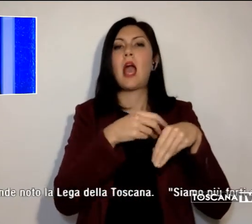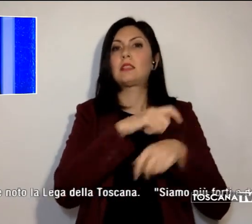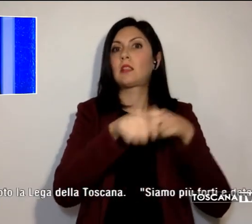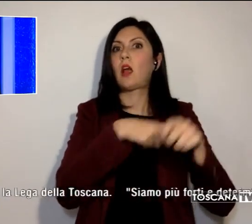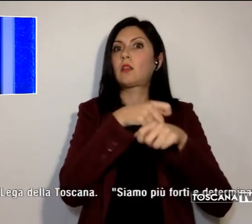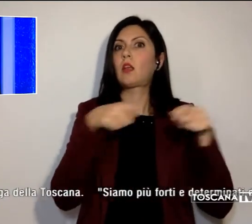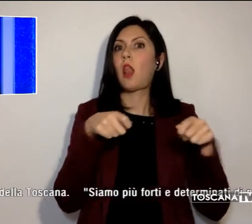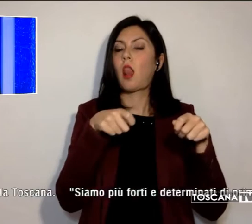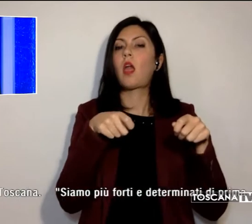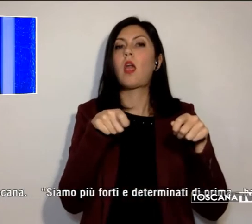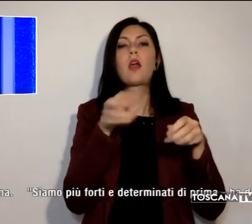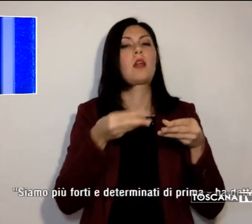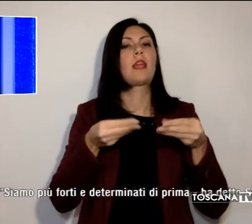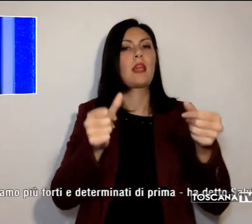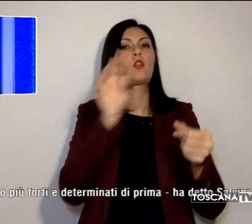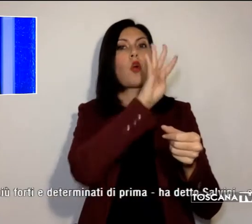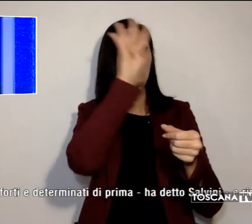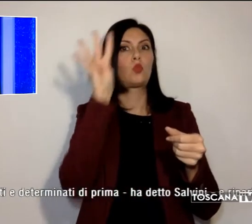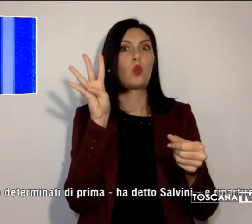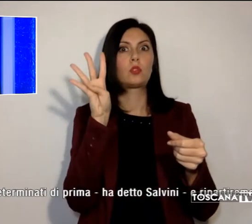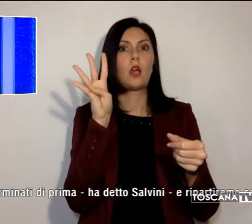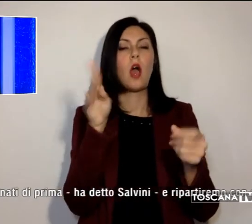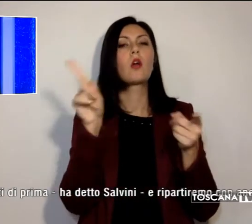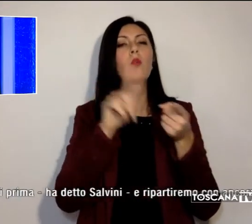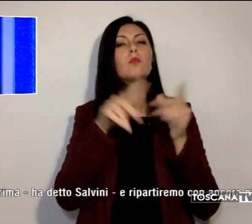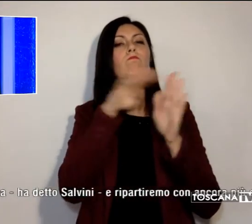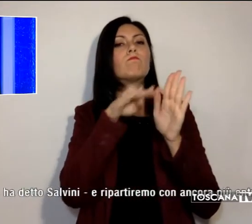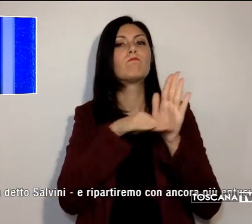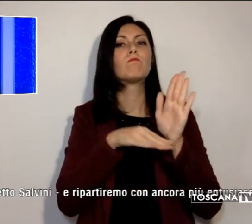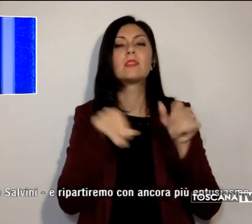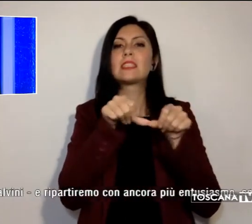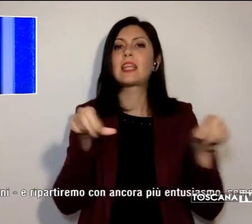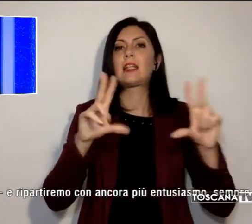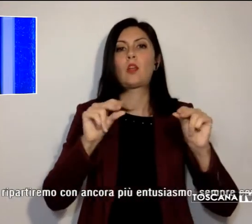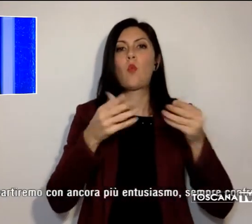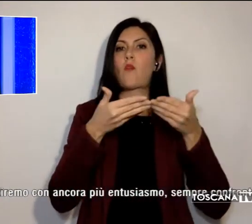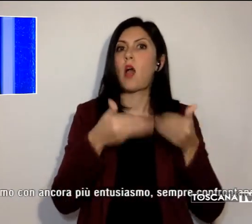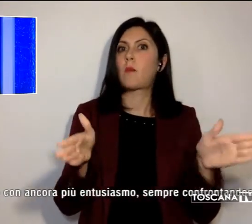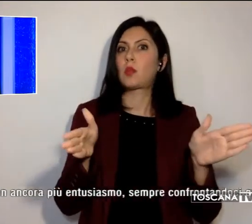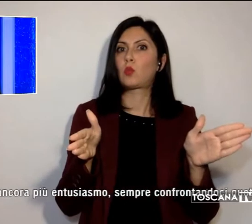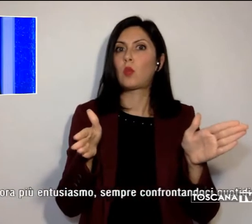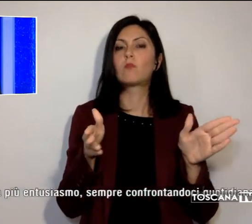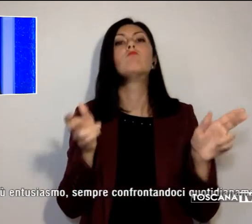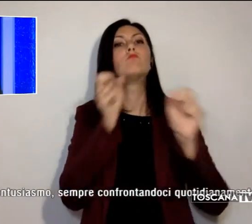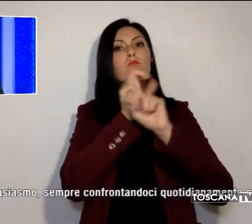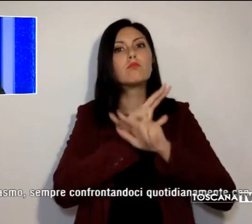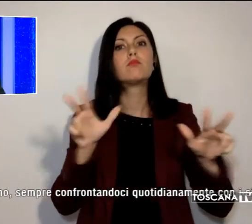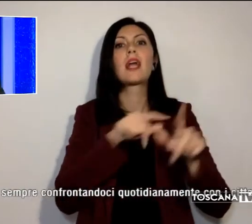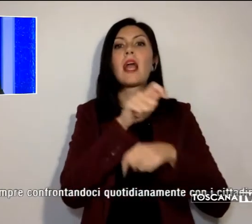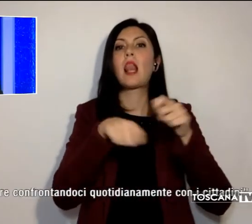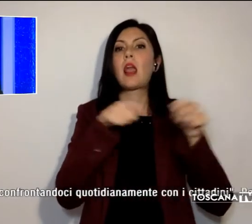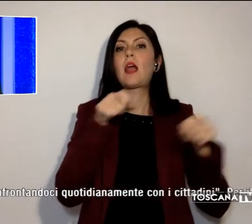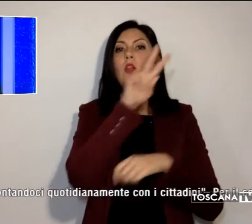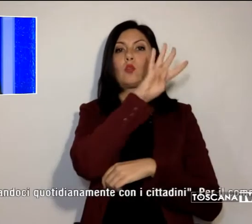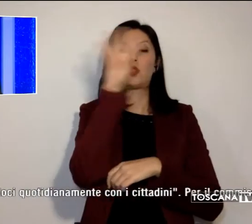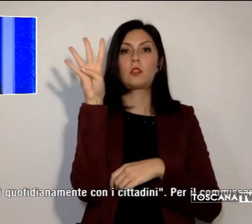toscano e programmare l'apertura di nuove sedi. Lo rende noto la Lega della Toscana, siamo